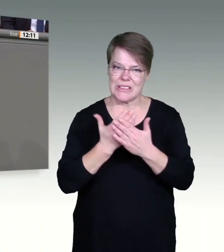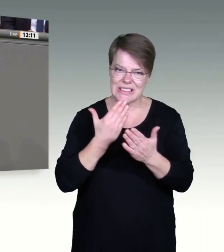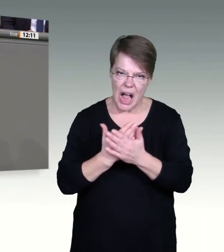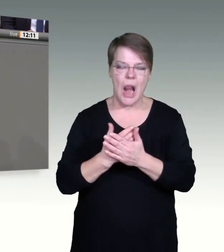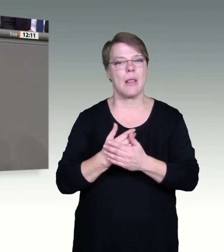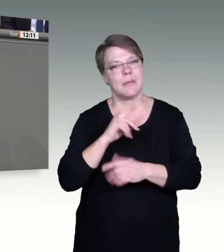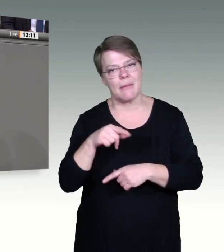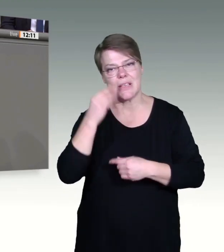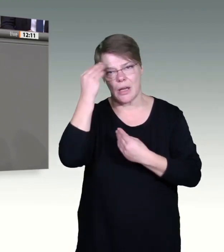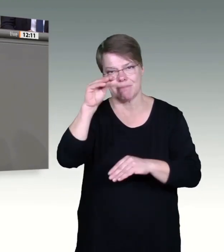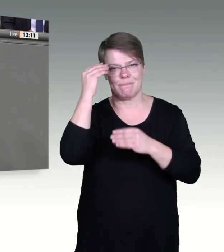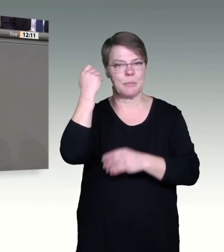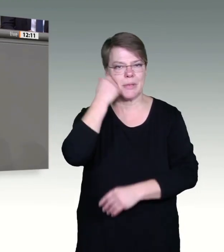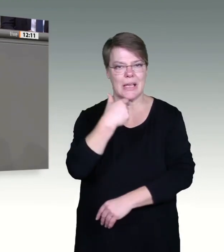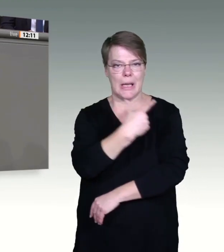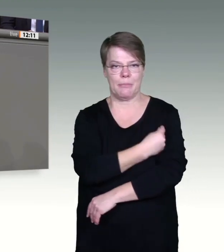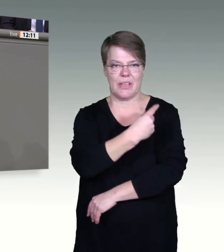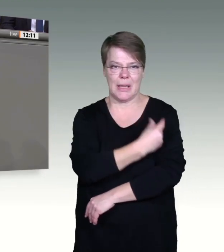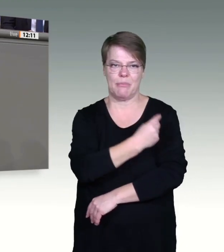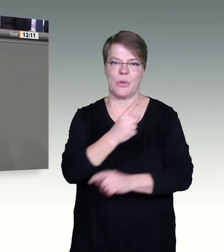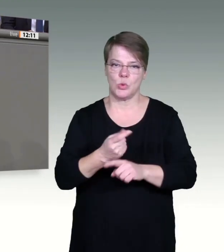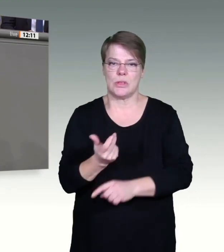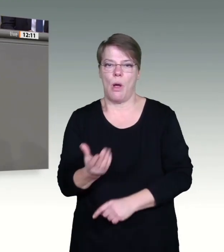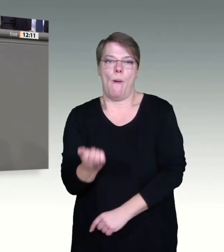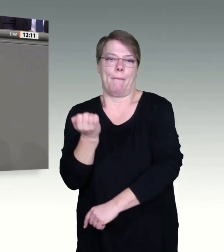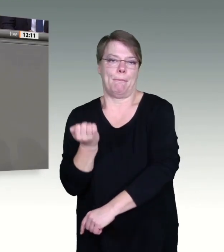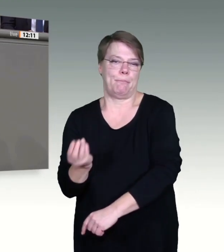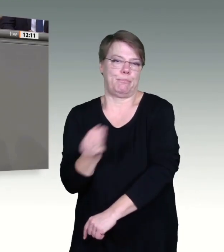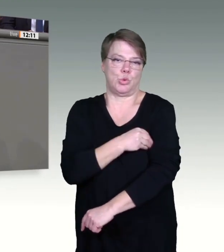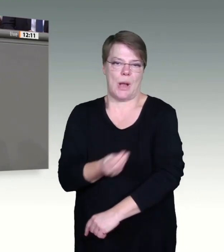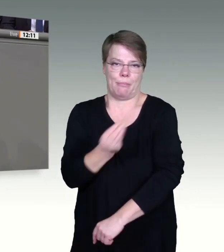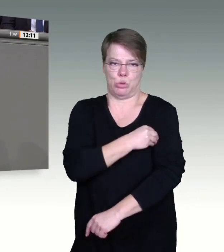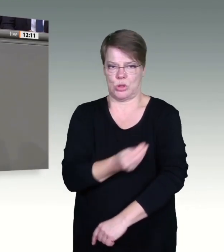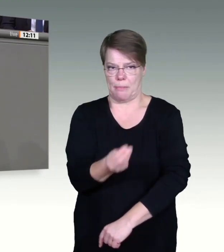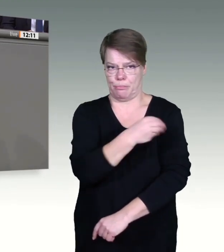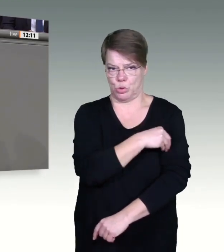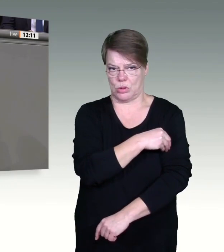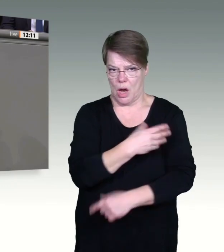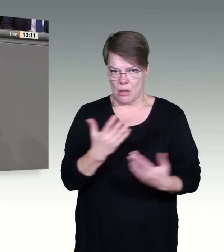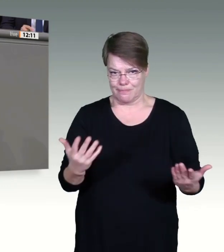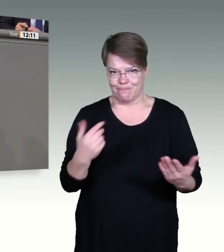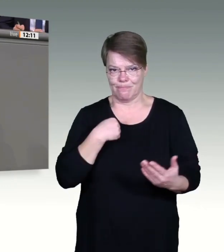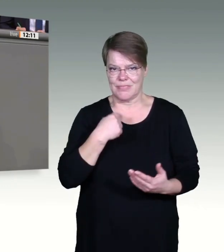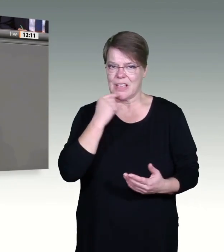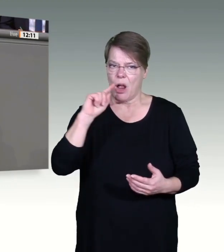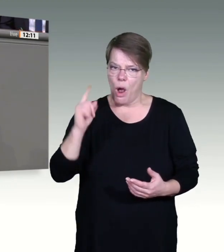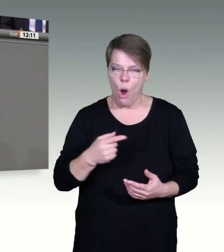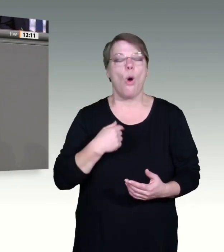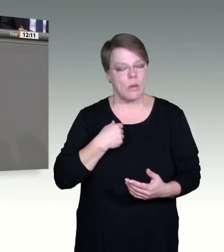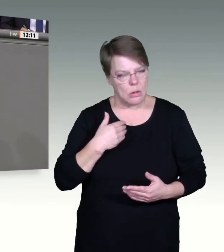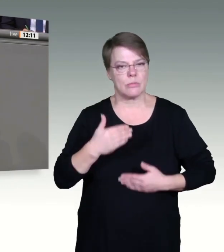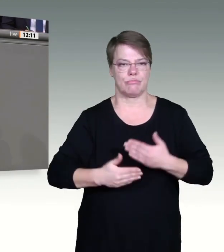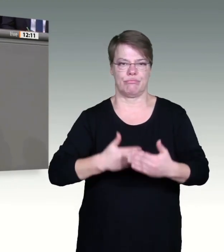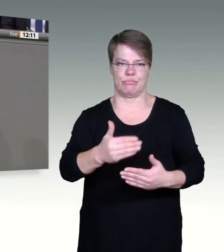gut, aber noch nicht gut genug, um unser Ziel von 30 Millionen Impfungen bis zum Jahresende zu erreichen.